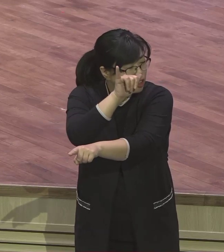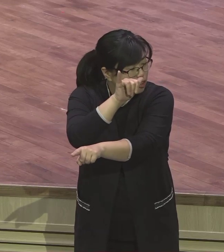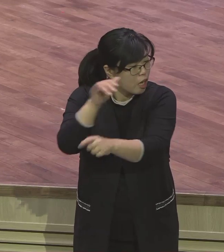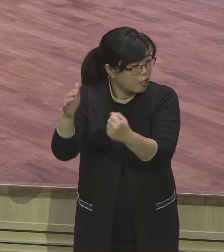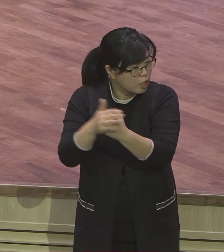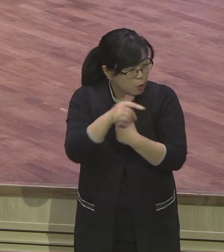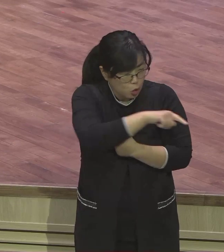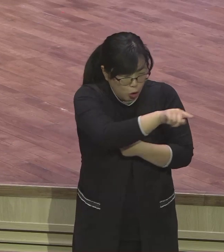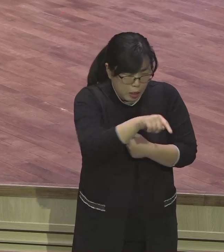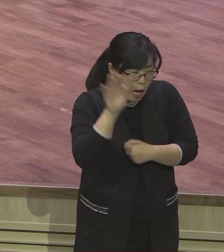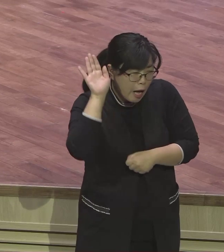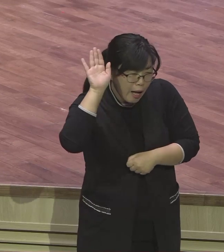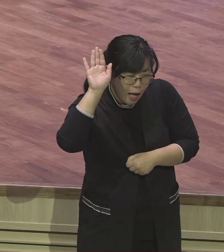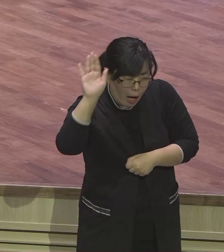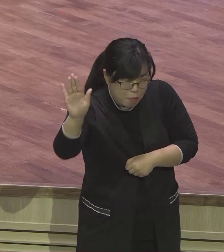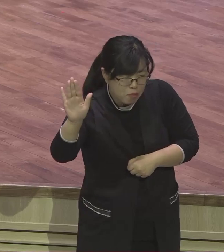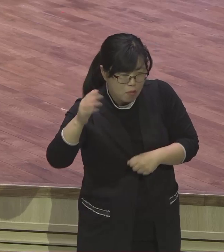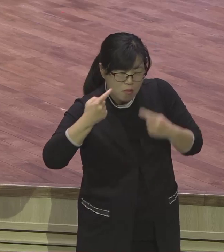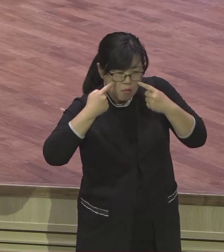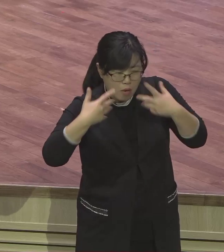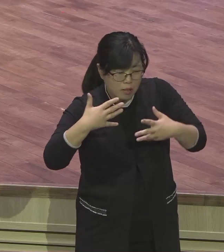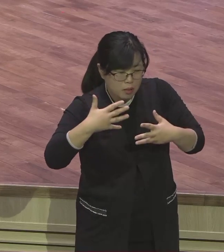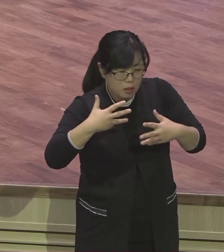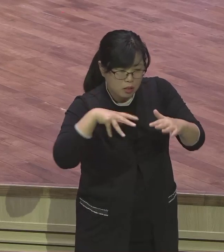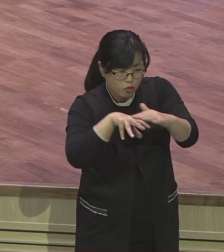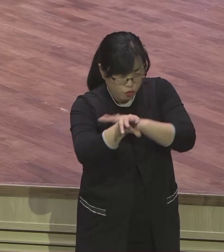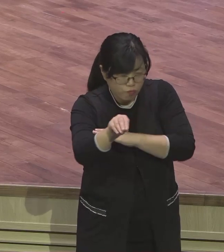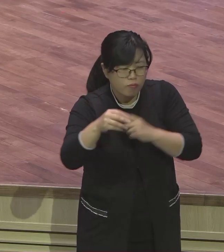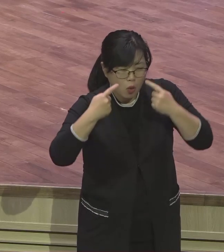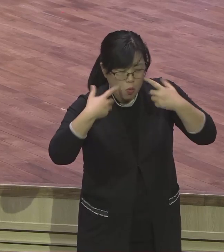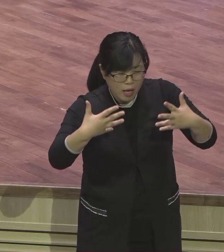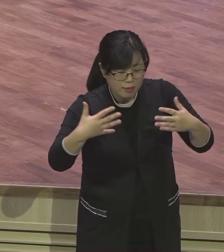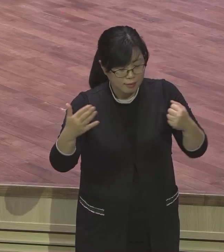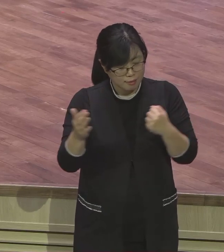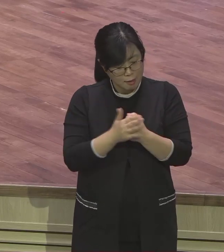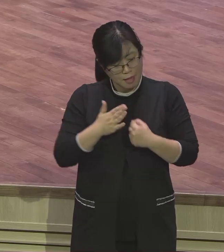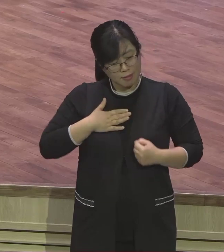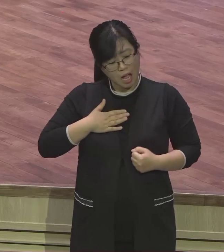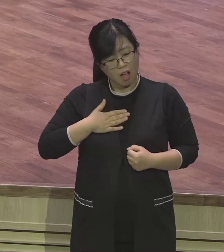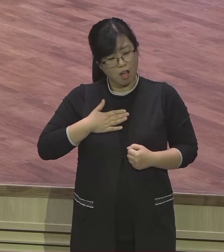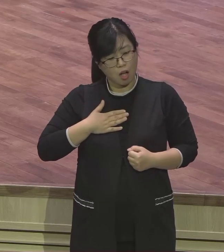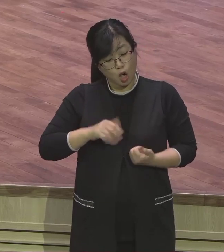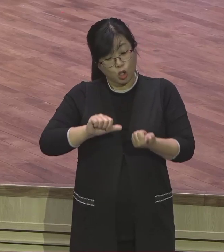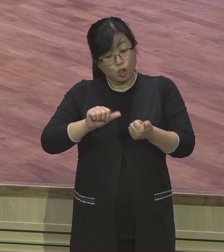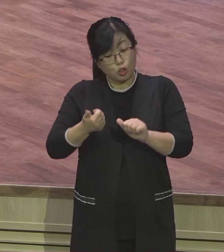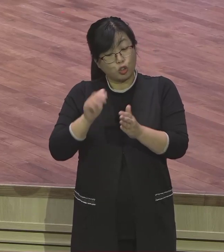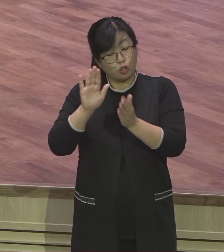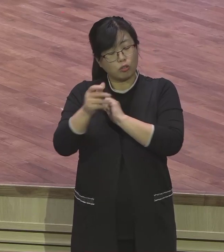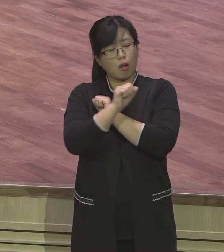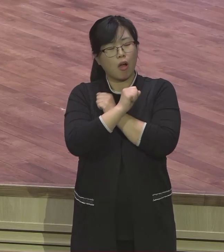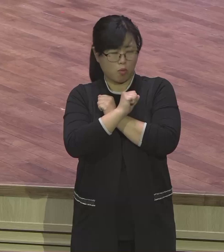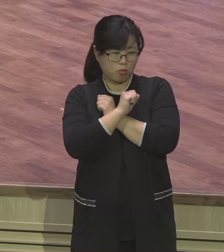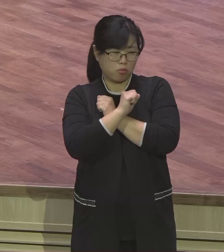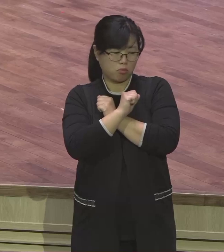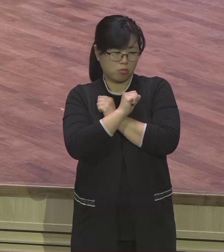자, 우리는 이 땅에 살 사람들이 아니에요. 우리는 떠나야 될 날이 있습니다. 각자 떠납니다.